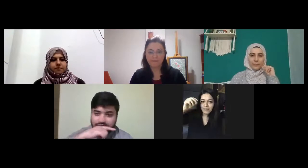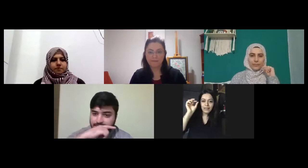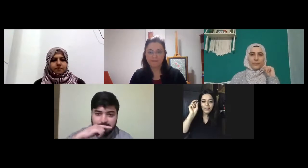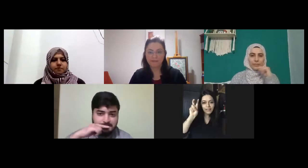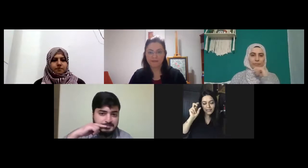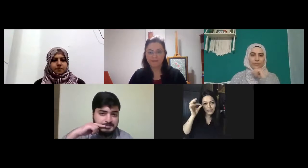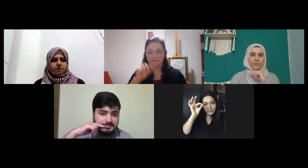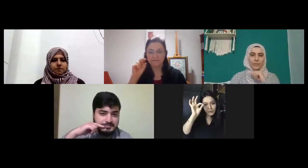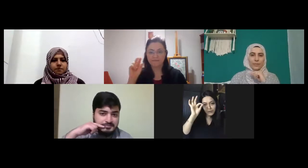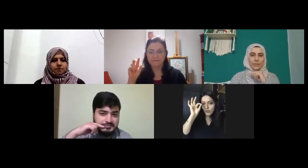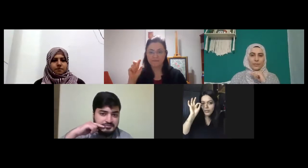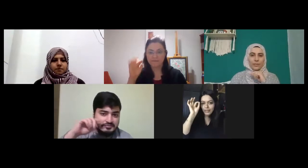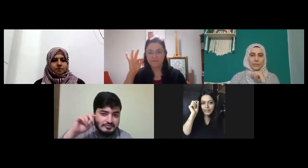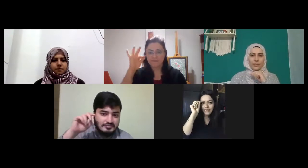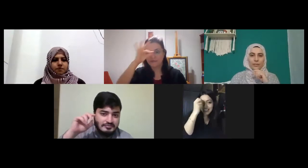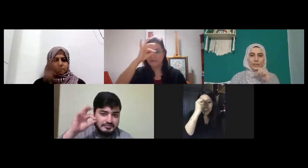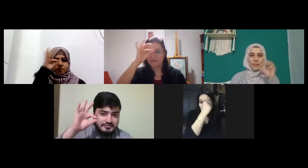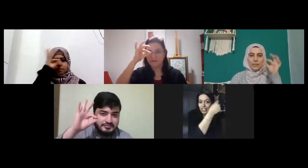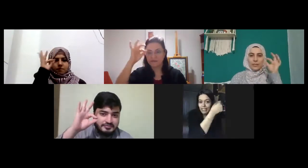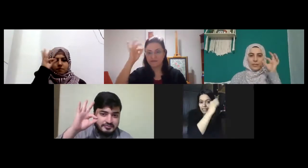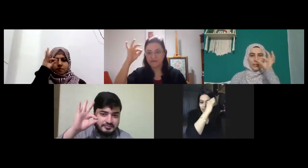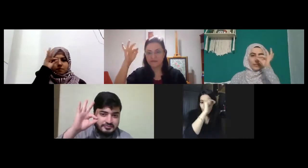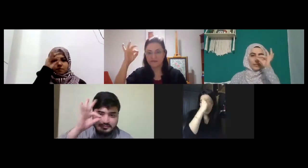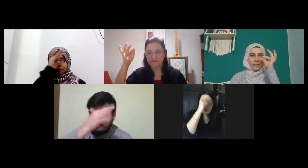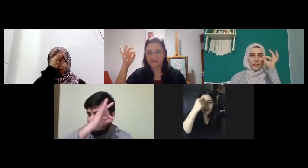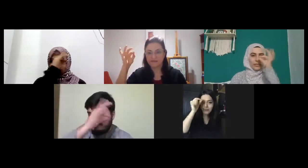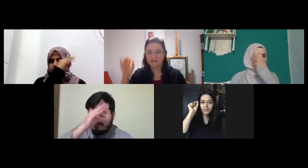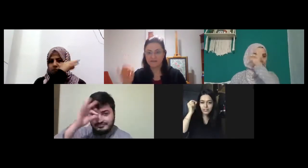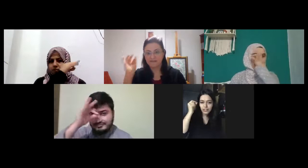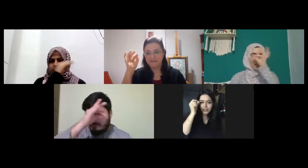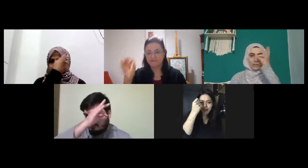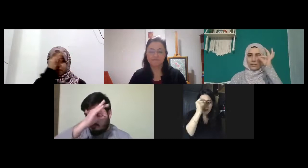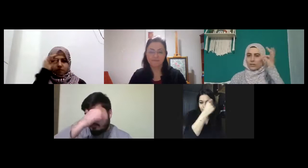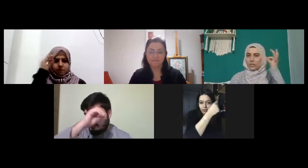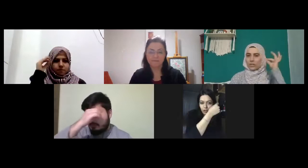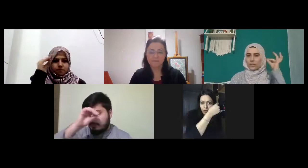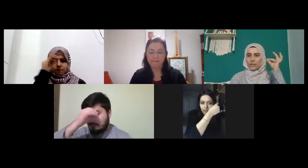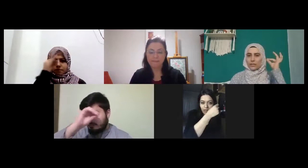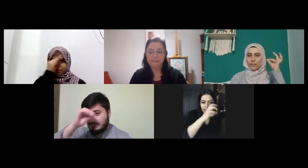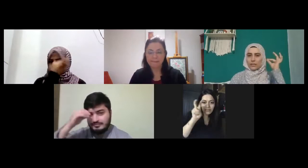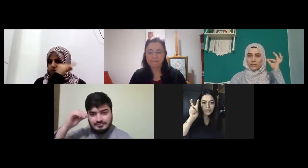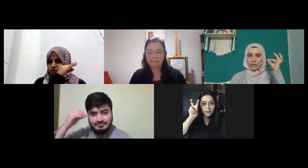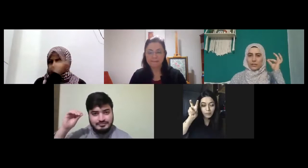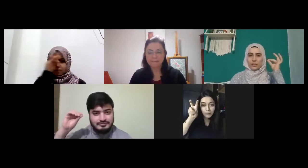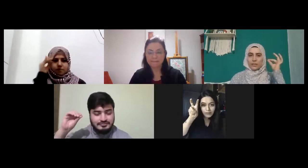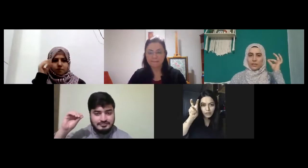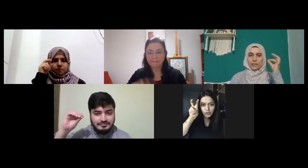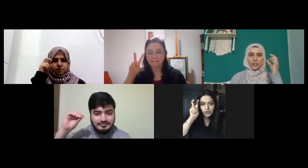parmak şöyle yeşil oyu örer gibi yeşil göz yüzü az parmaklar şöyle